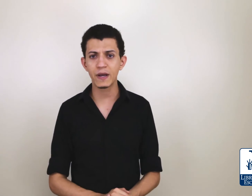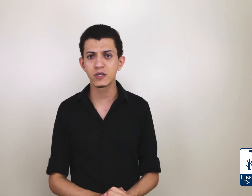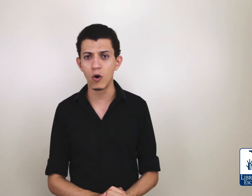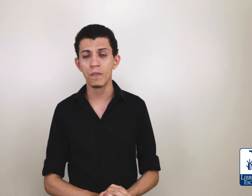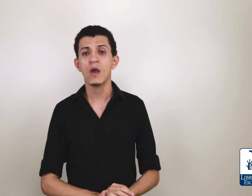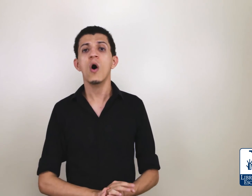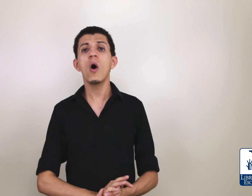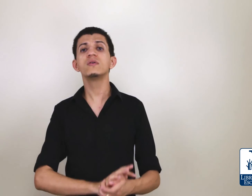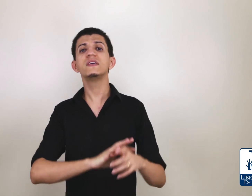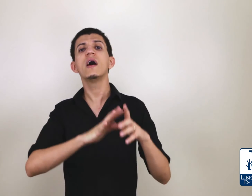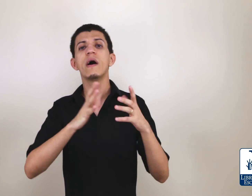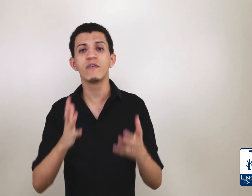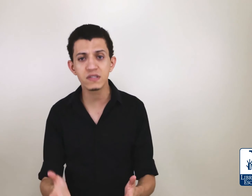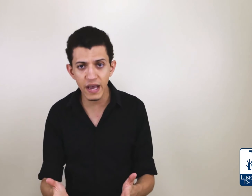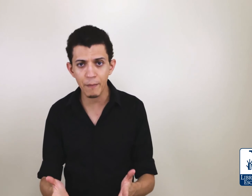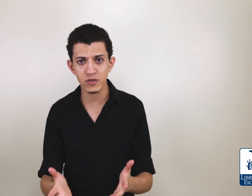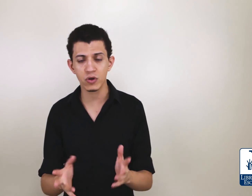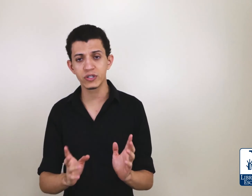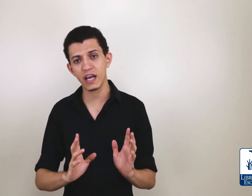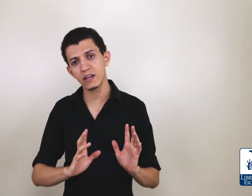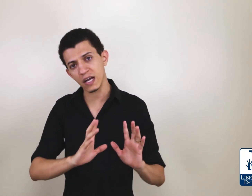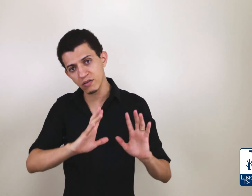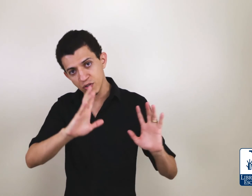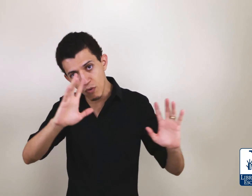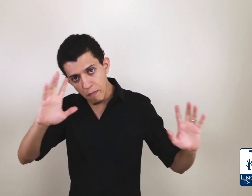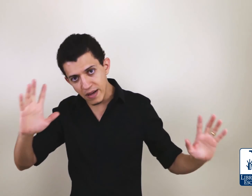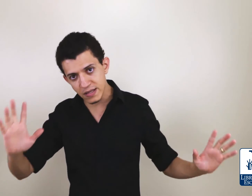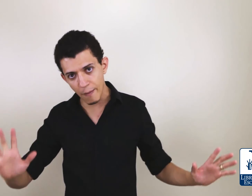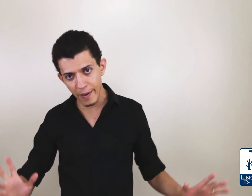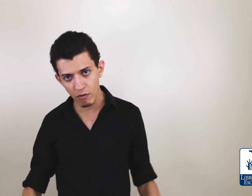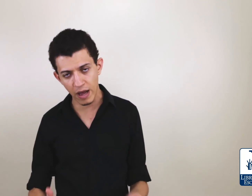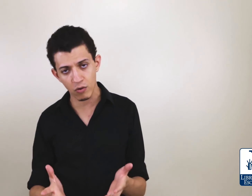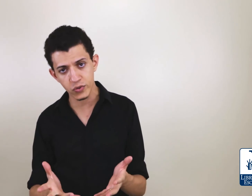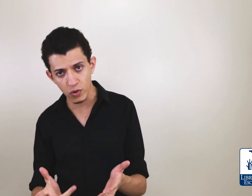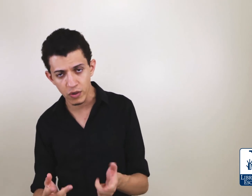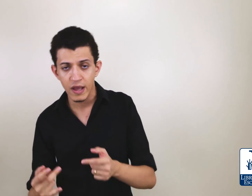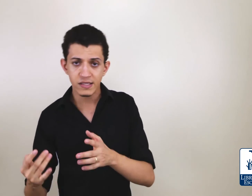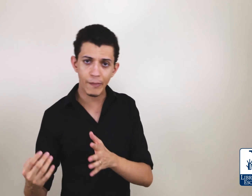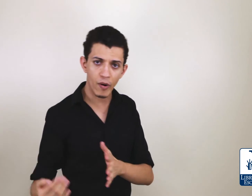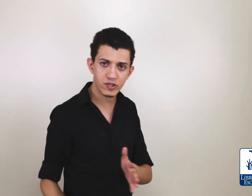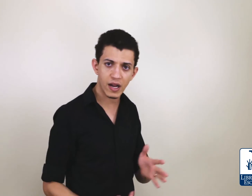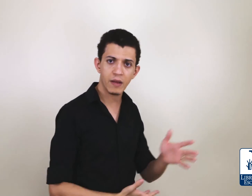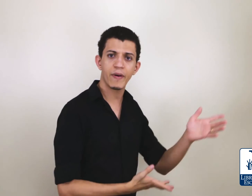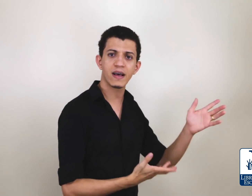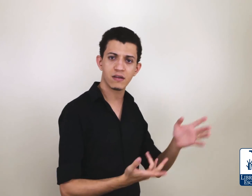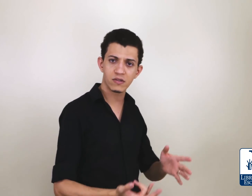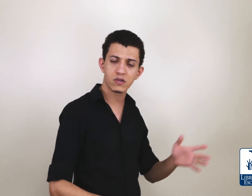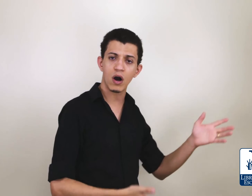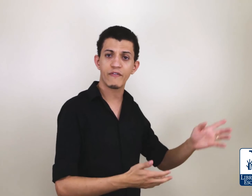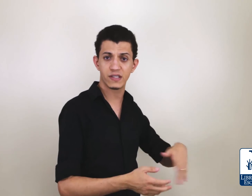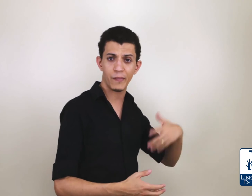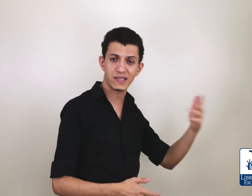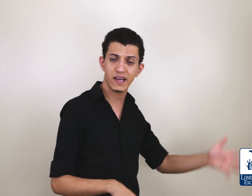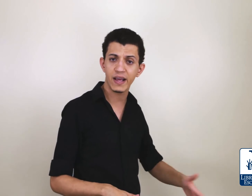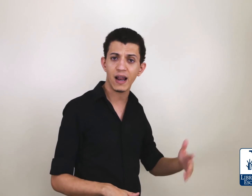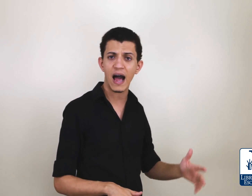pessoa. Ou se não é você a pessoa que tem a iniciativa de mobilizar pelo canal do surdo, você pode ir lá na empresa, na autoescola, fazer a parceria lá,